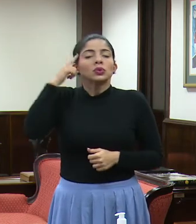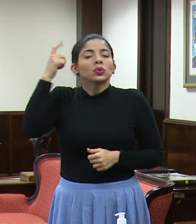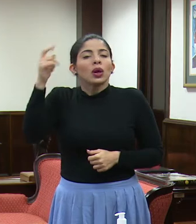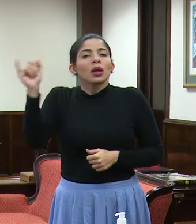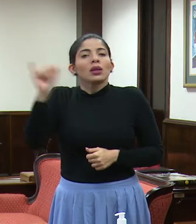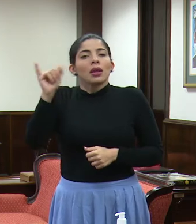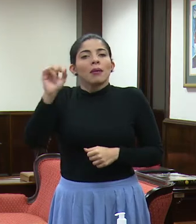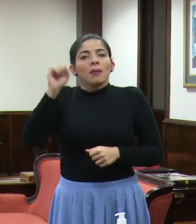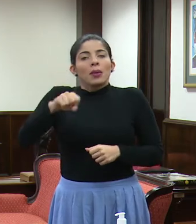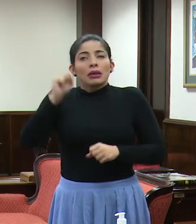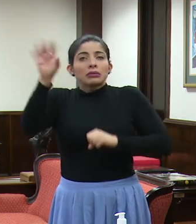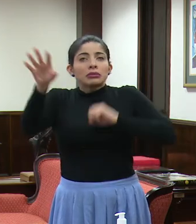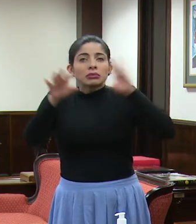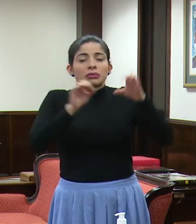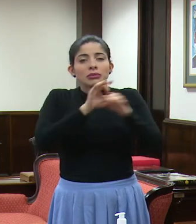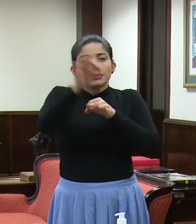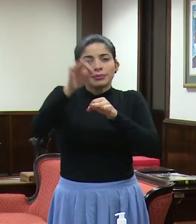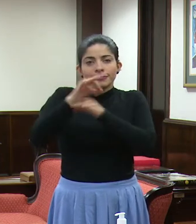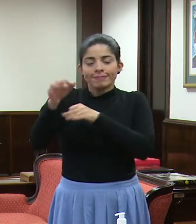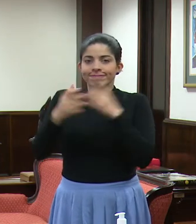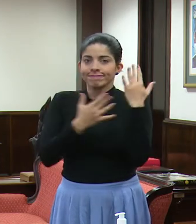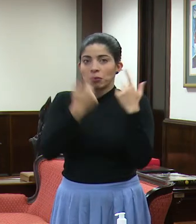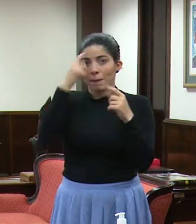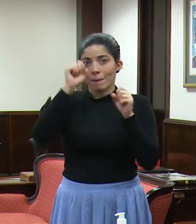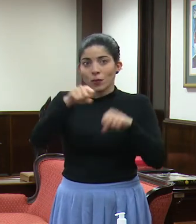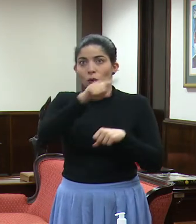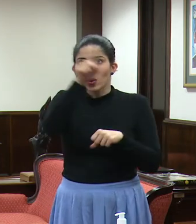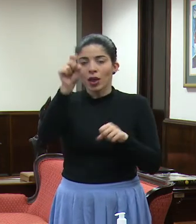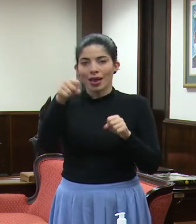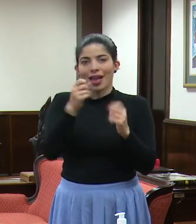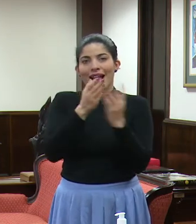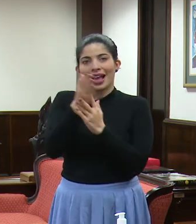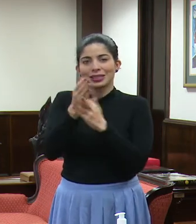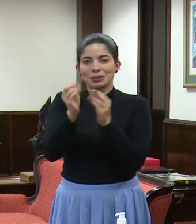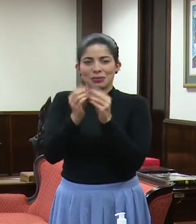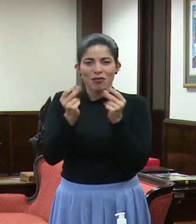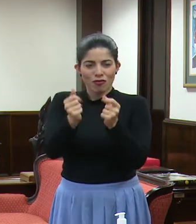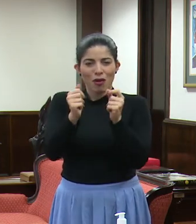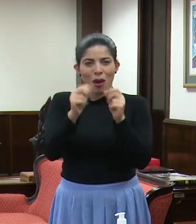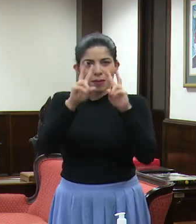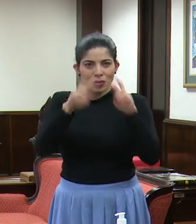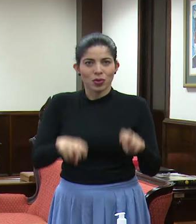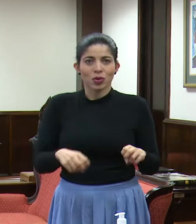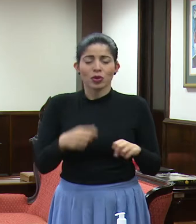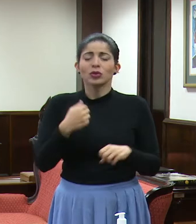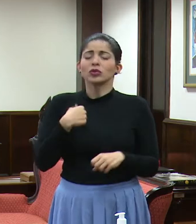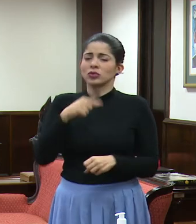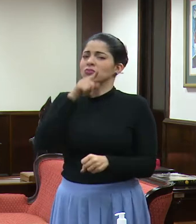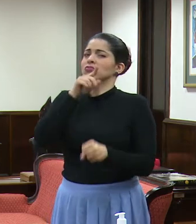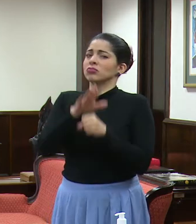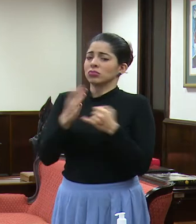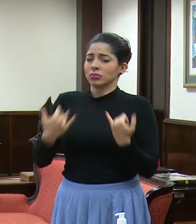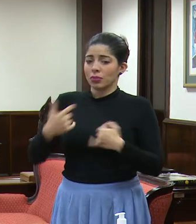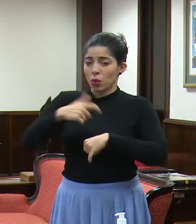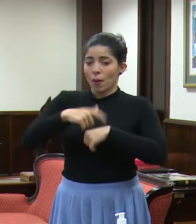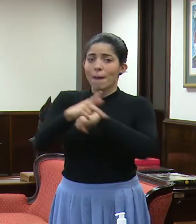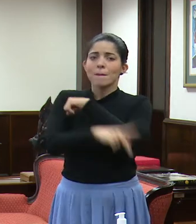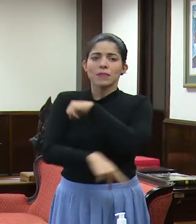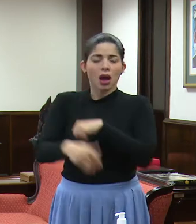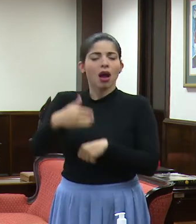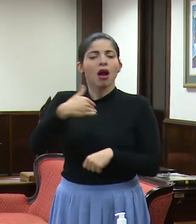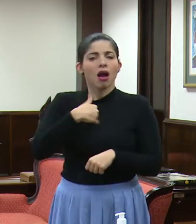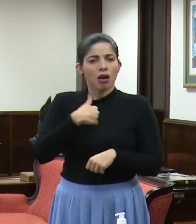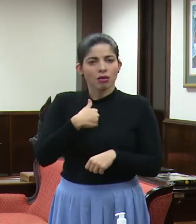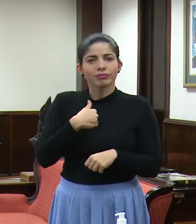que también lo tengamos en los regionales, para tener el acceso rápido al diagnóstico. Yo les puedo garantizar que en este momento el país cuenta